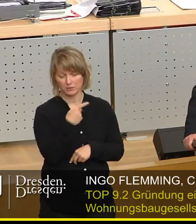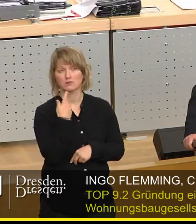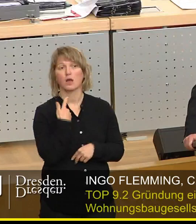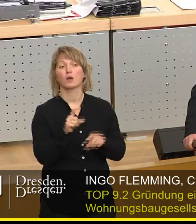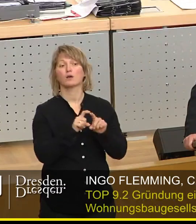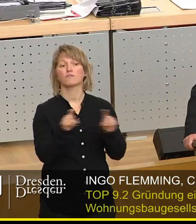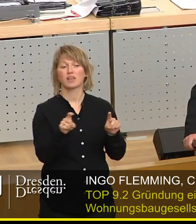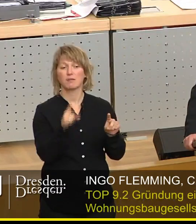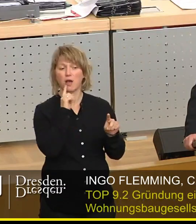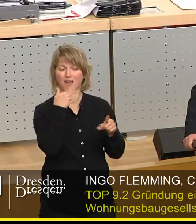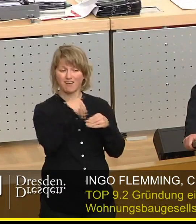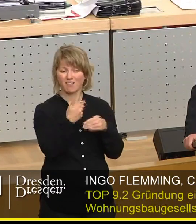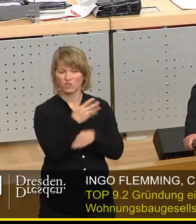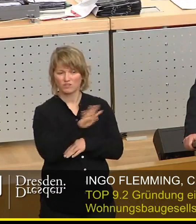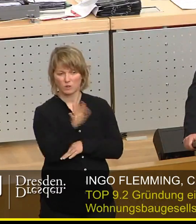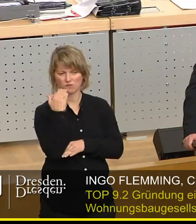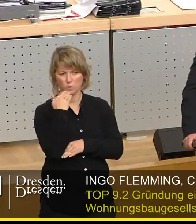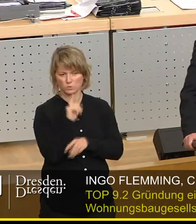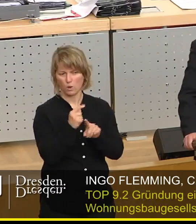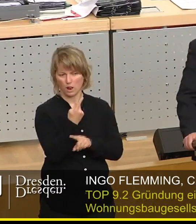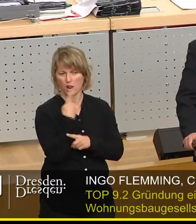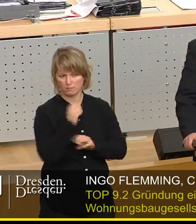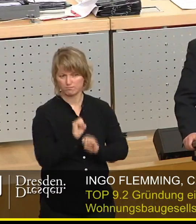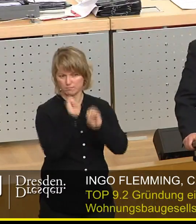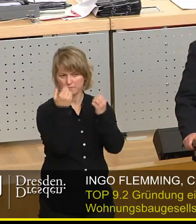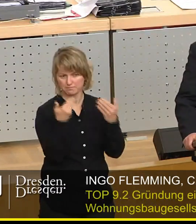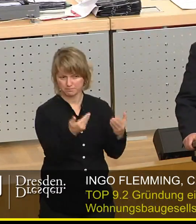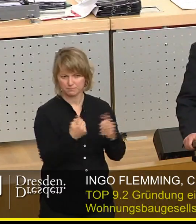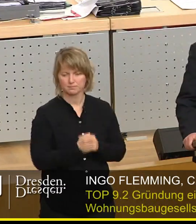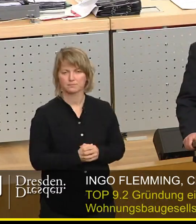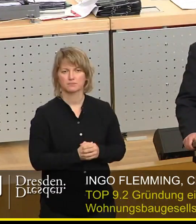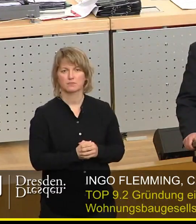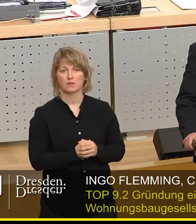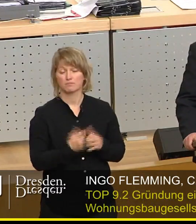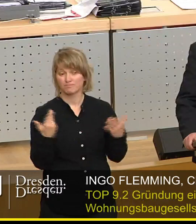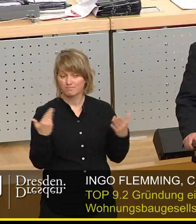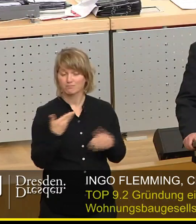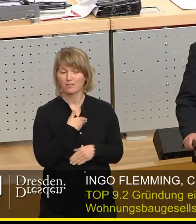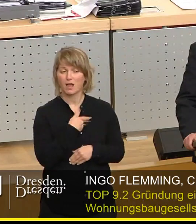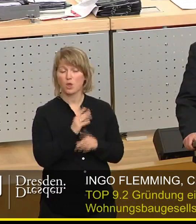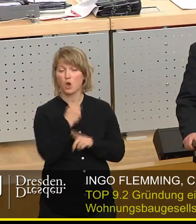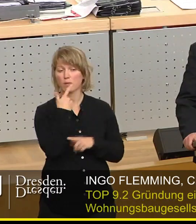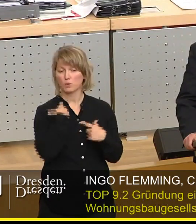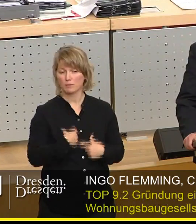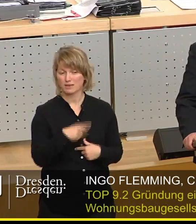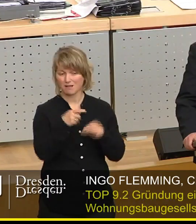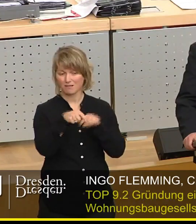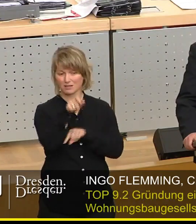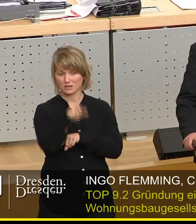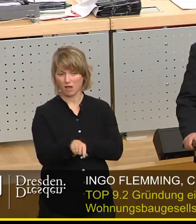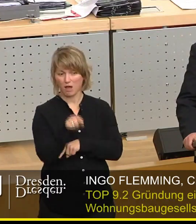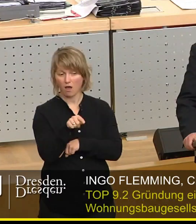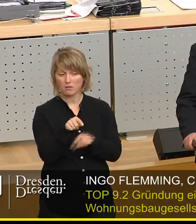5000 Wohnungen zu schaffen. Nun ist es aber so, dass leider unser Oberbürgermeisterkandidat nicht